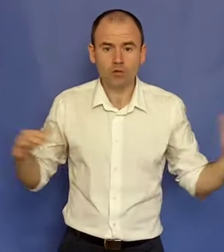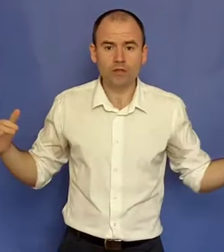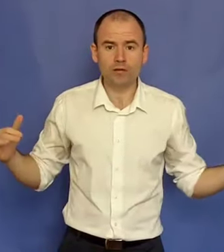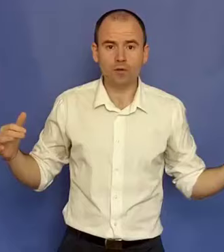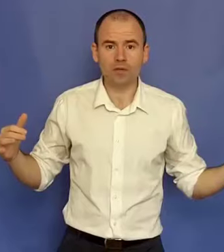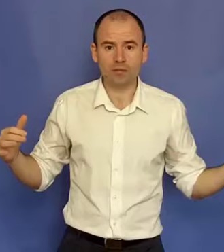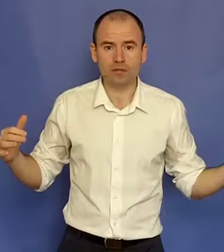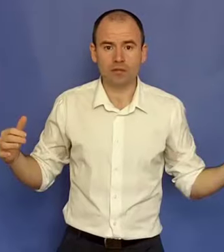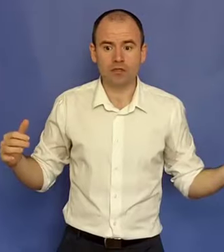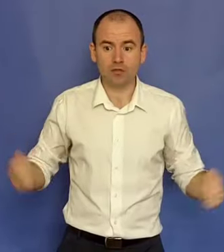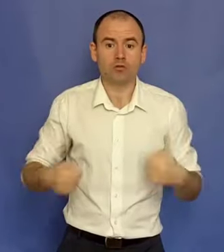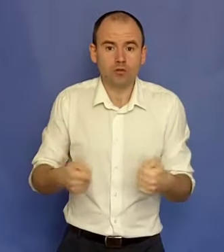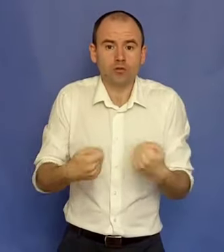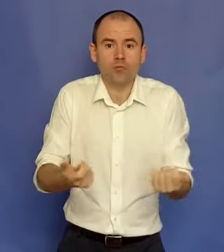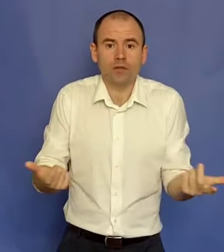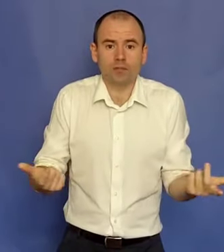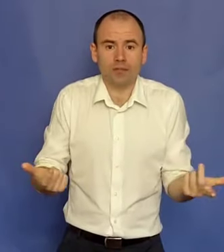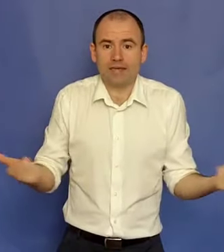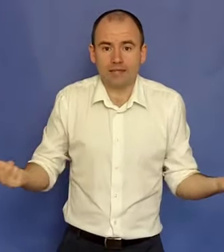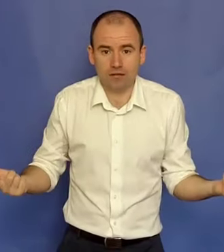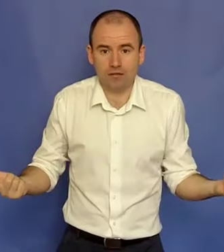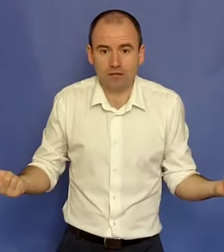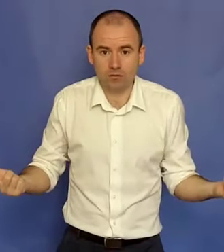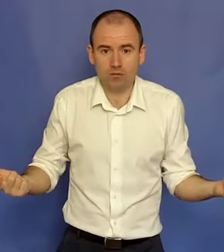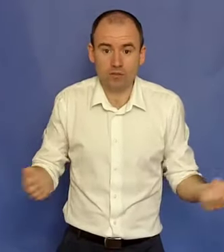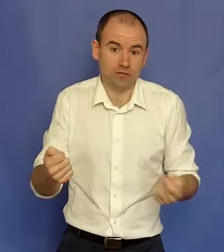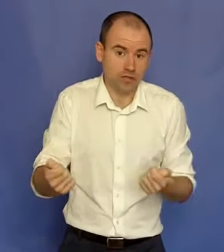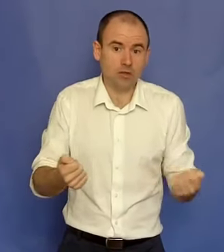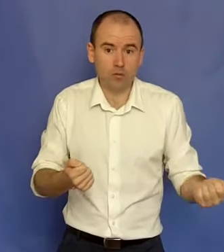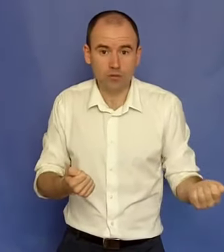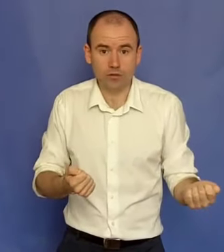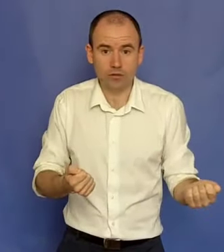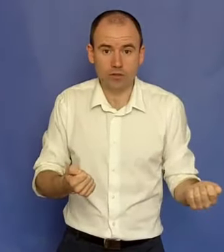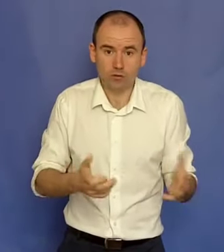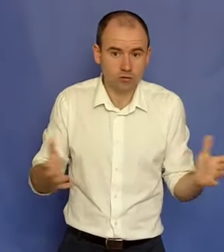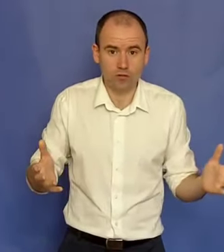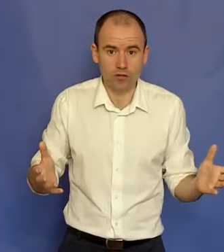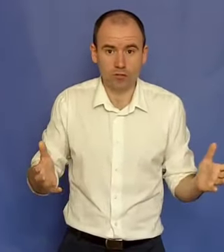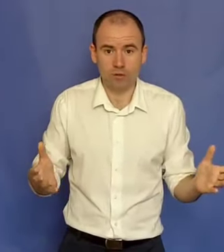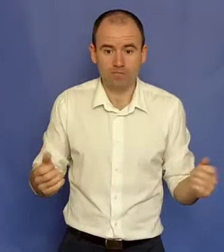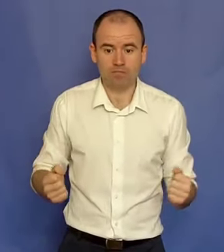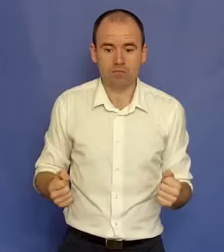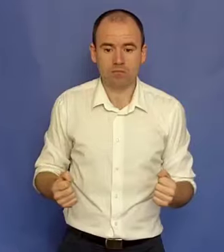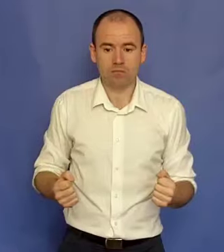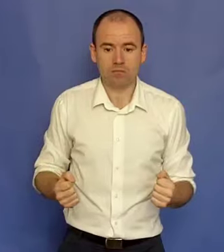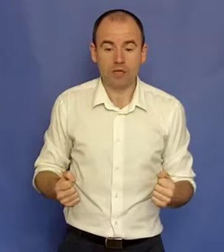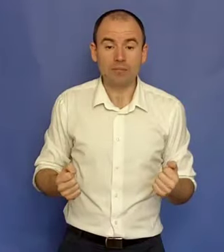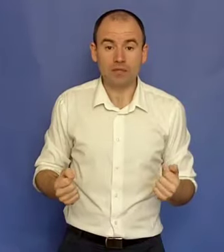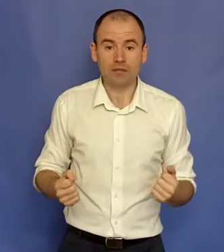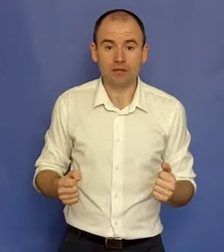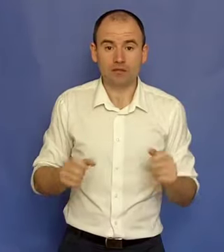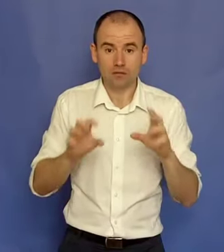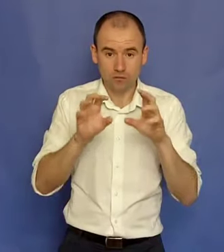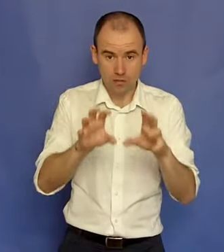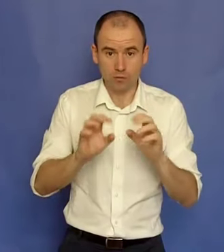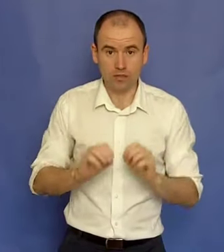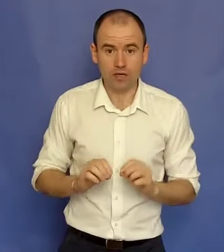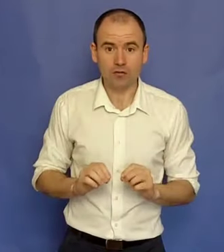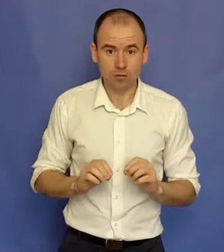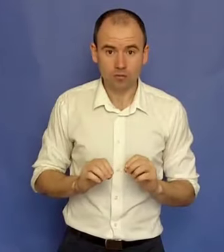Toți avem probleme și cu toți îi cumpărăm chestii. Nu? Servicii sau produse. Toți o facem. E bine, e important ca tu